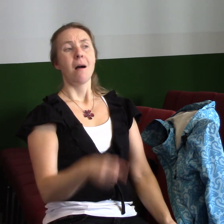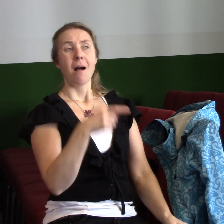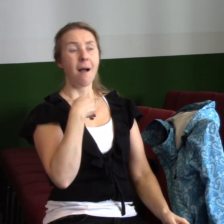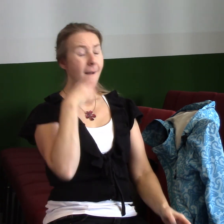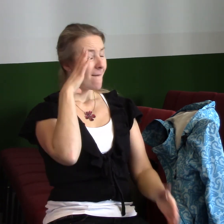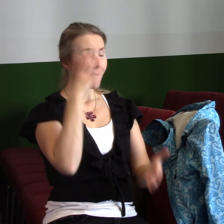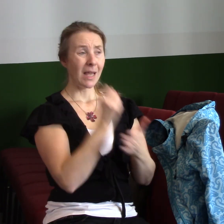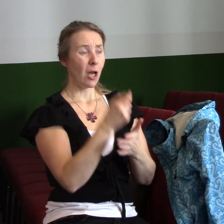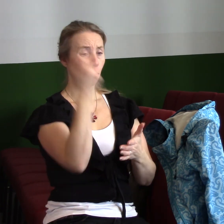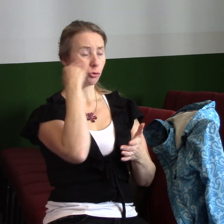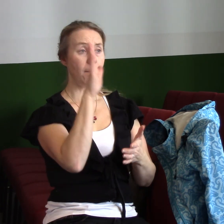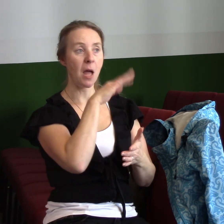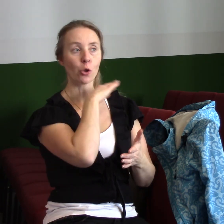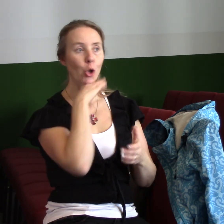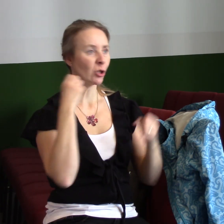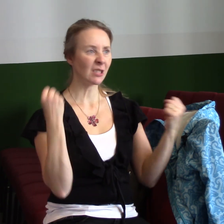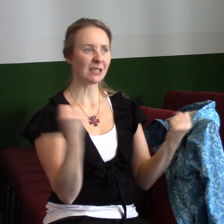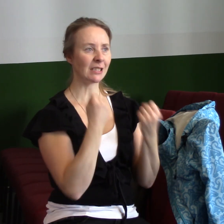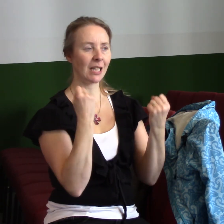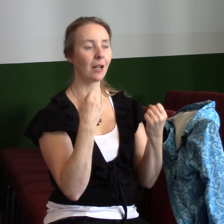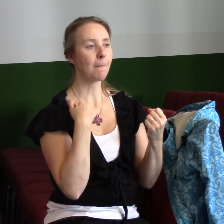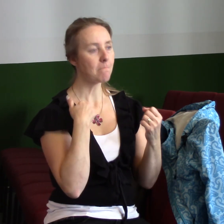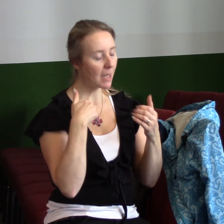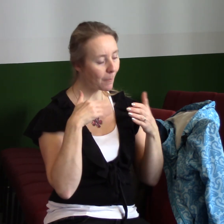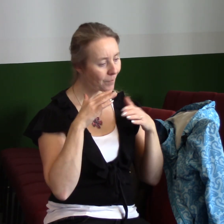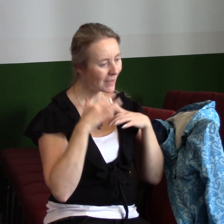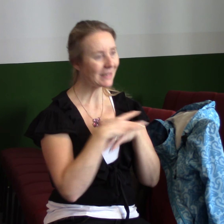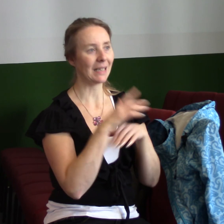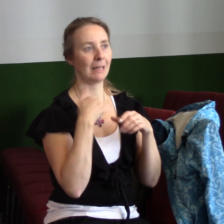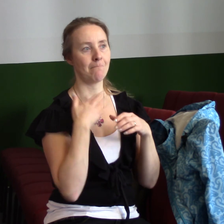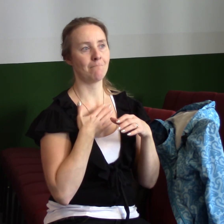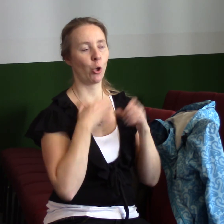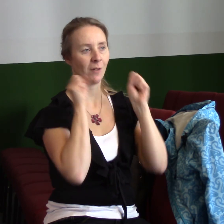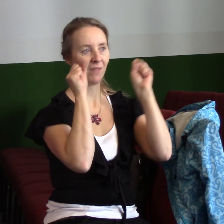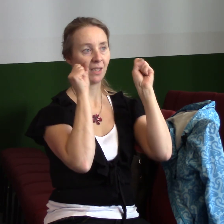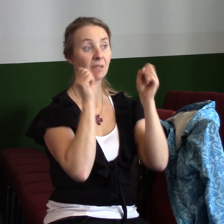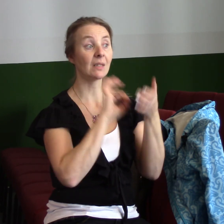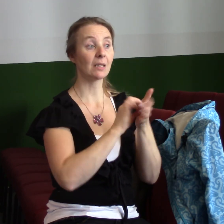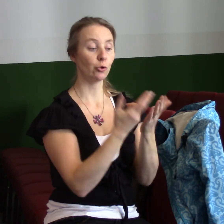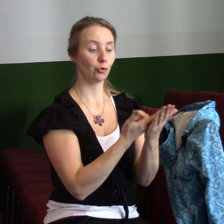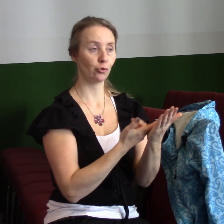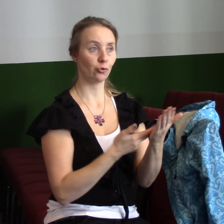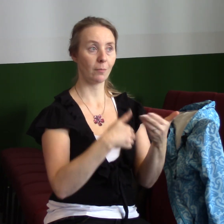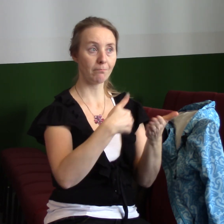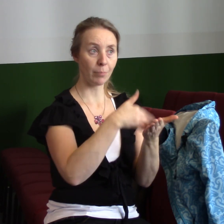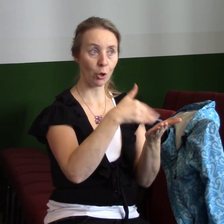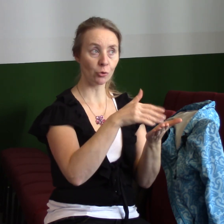síly, aby jste prožili svoje vítězství. A když potom čtete dál, tak říká, co máte vět praktického?